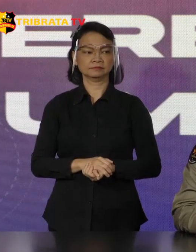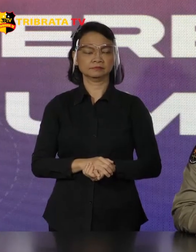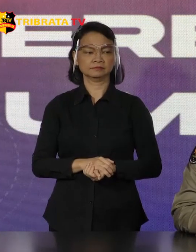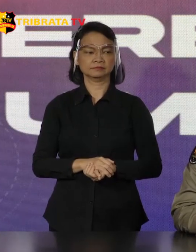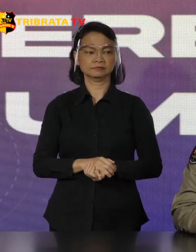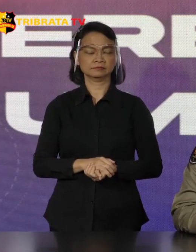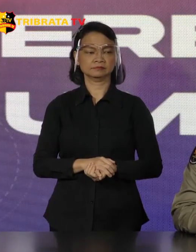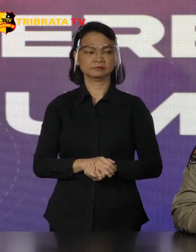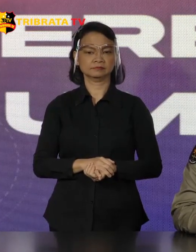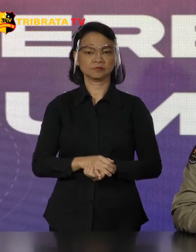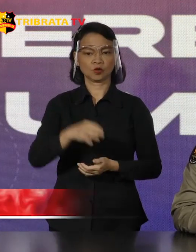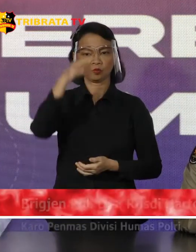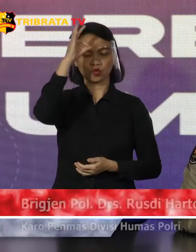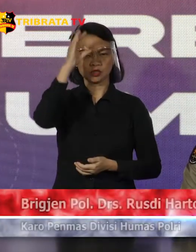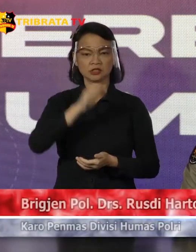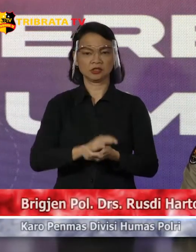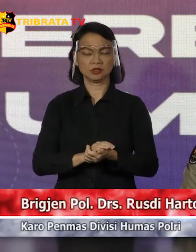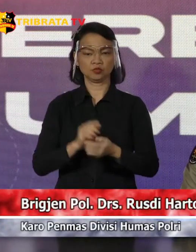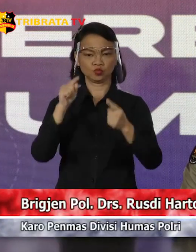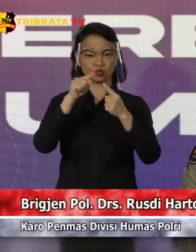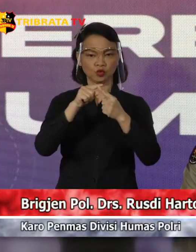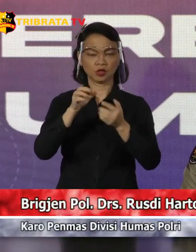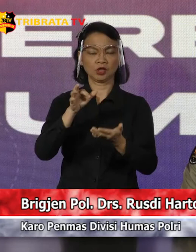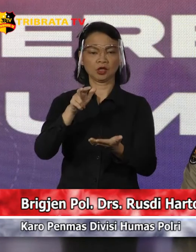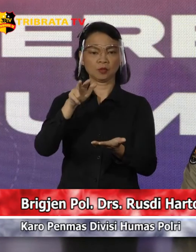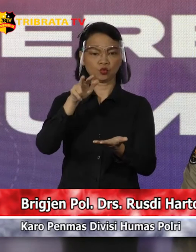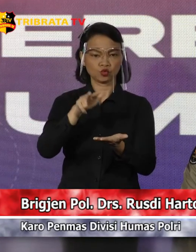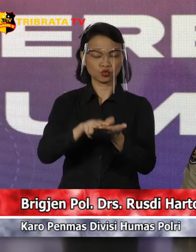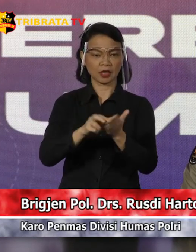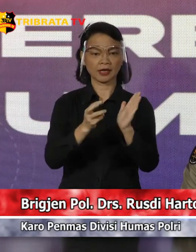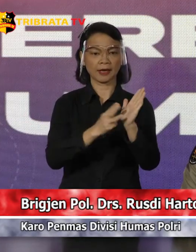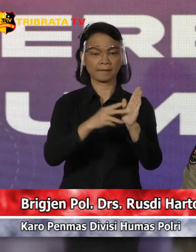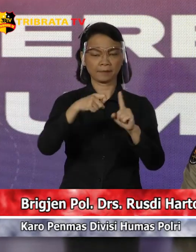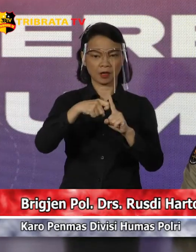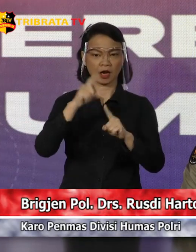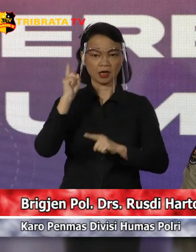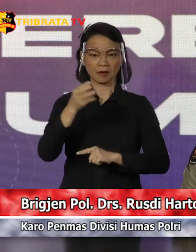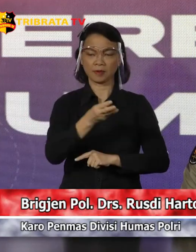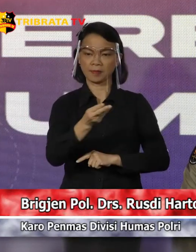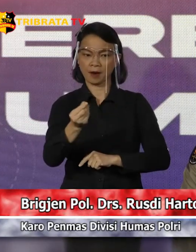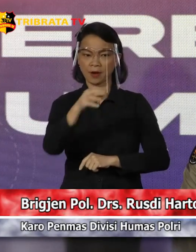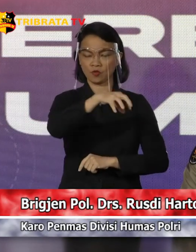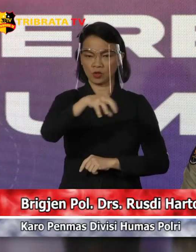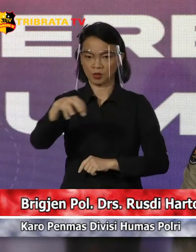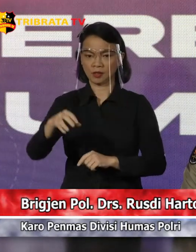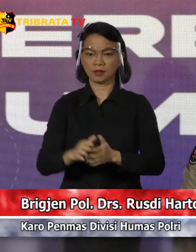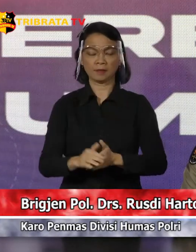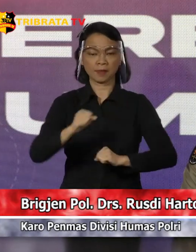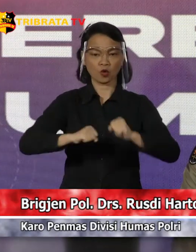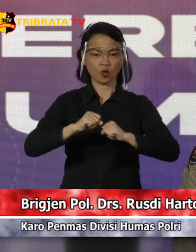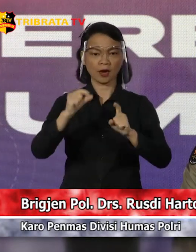Tentunya PORI berpegangan pada keputusan MK Ada beberapa wilayah yang melakukan PSU